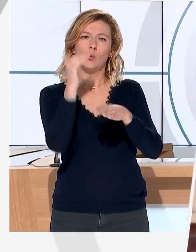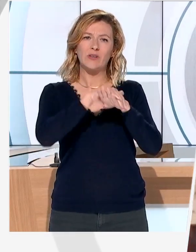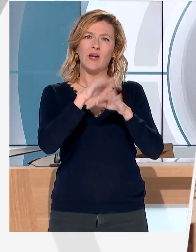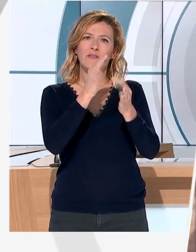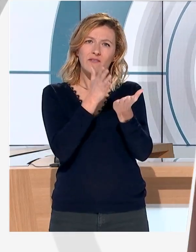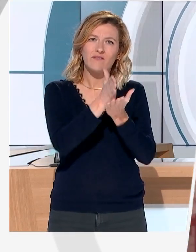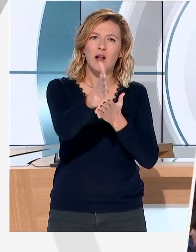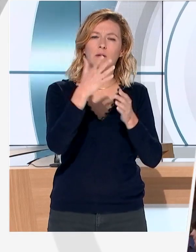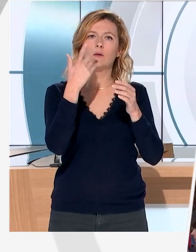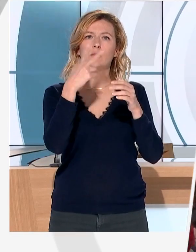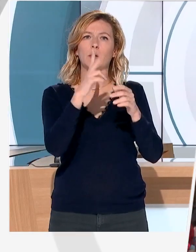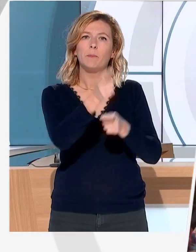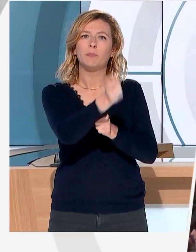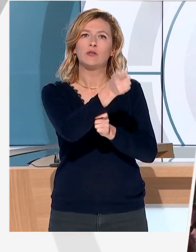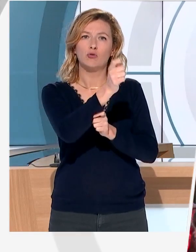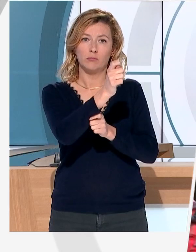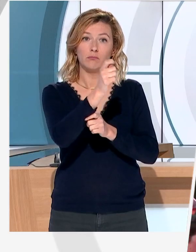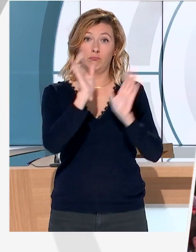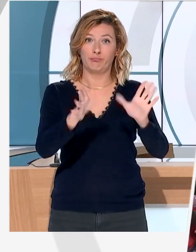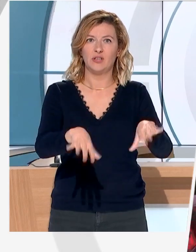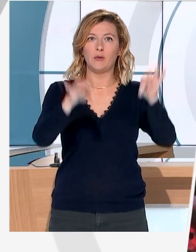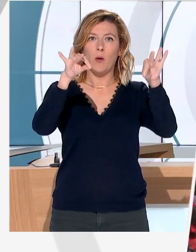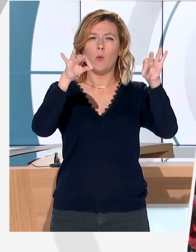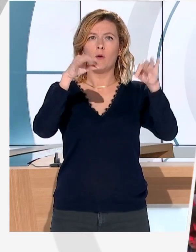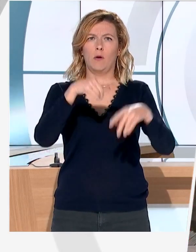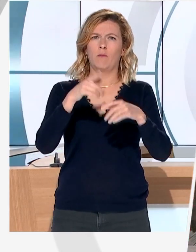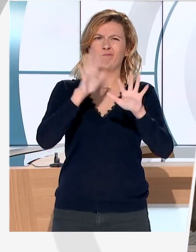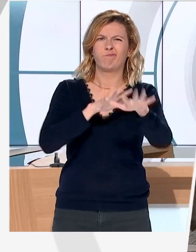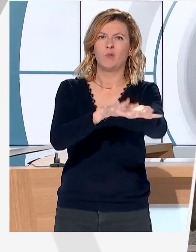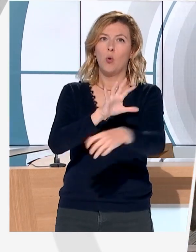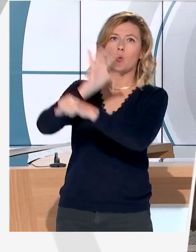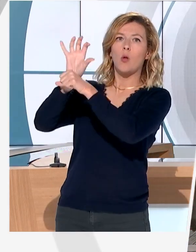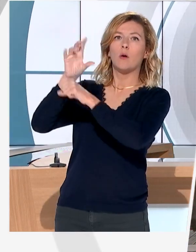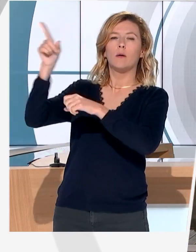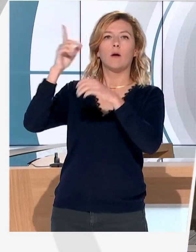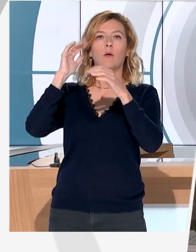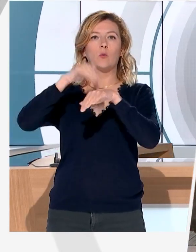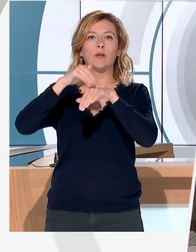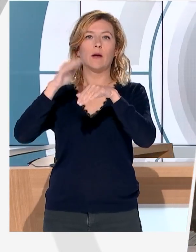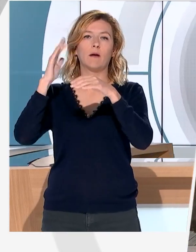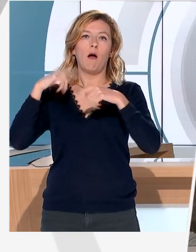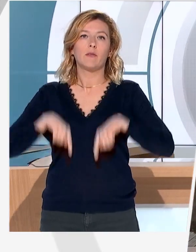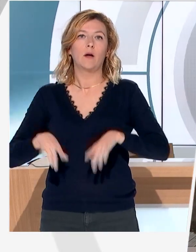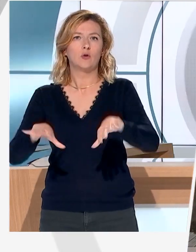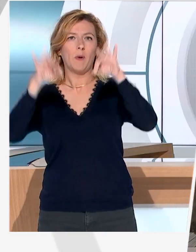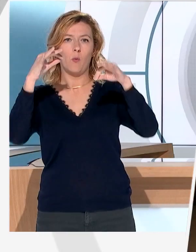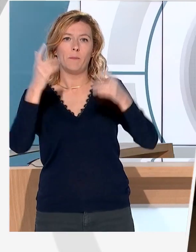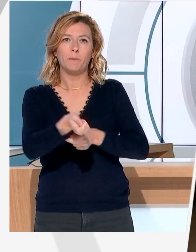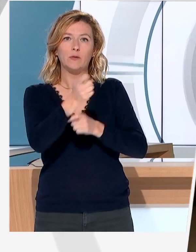Des journées filières mortes à Saint-Jean-de-Luz pour protester contre l'arrêt du Conseil d'État qui a suspendu la pêche 3 mois en hiver et 1 mois en été pour